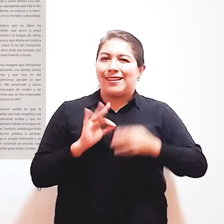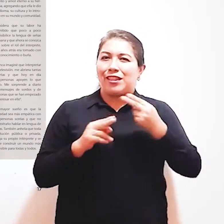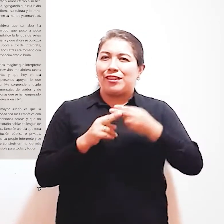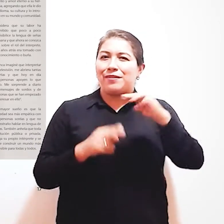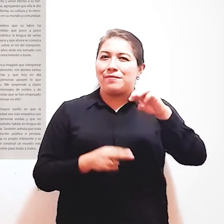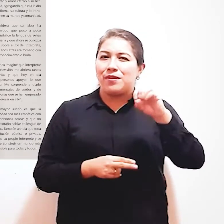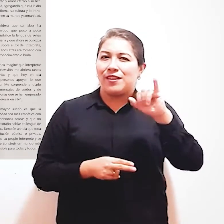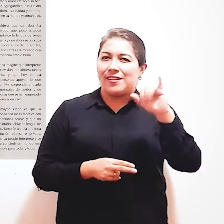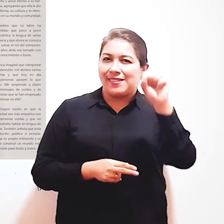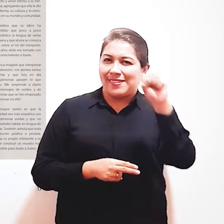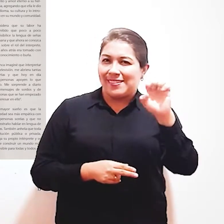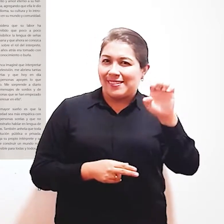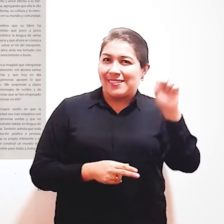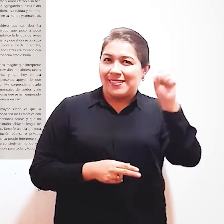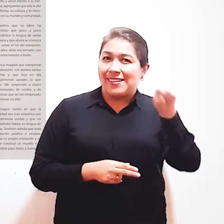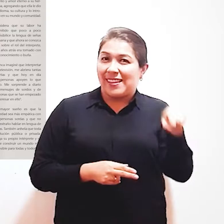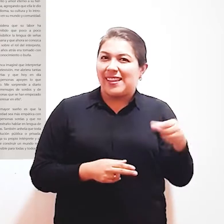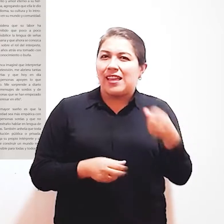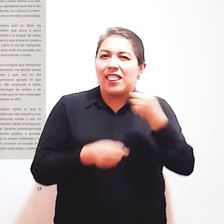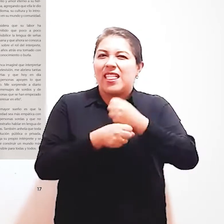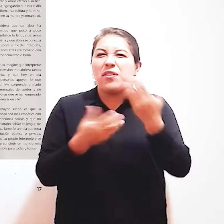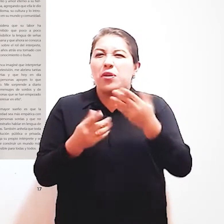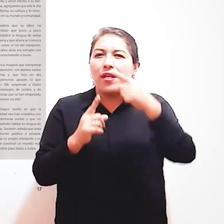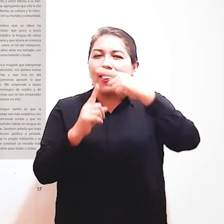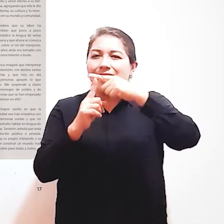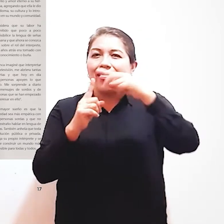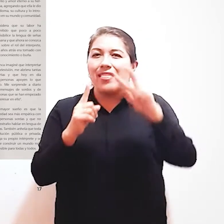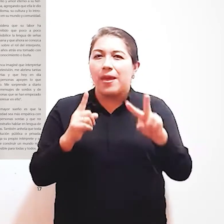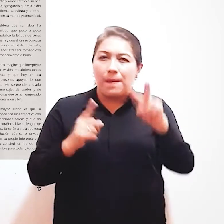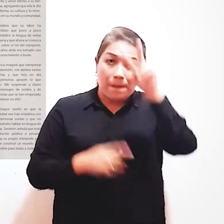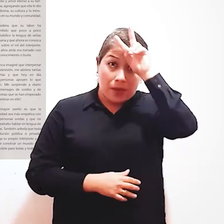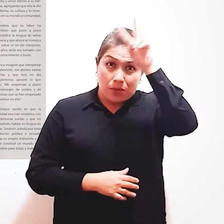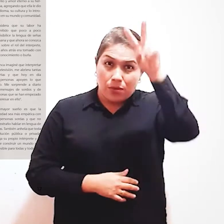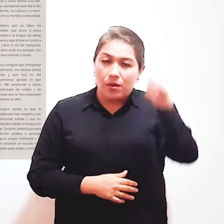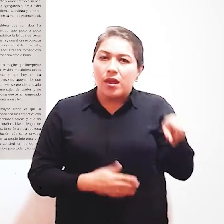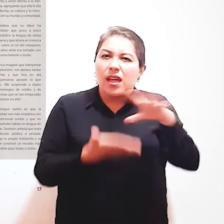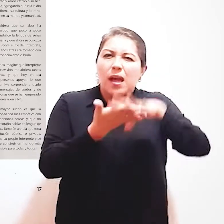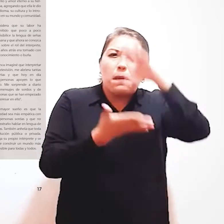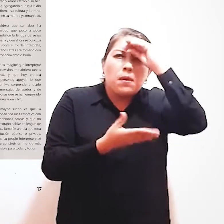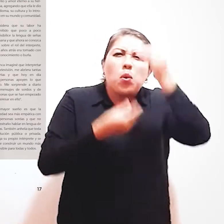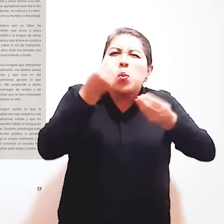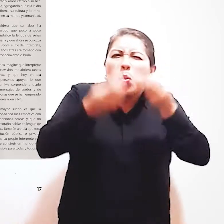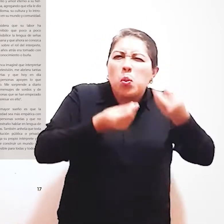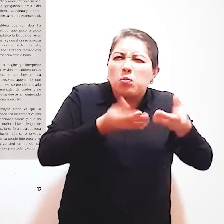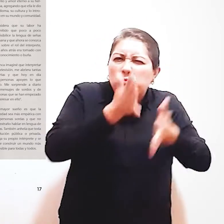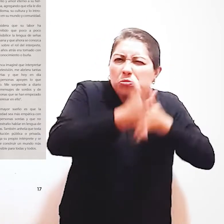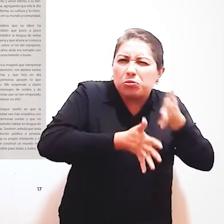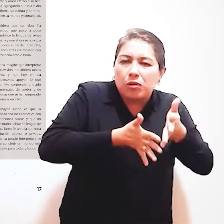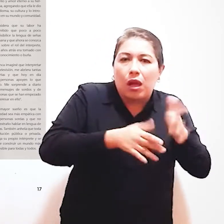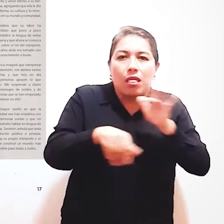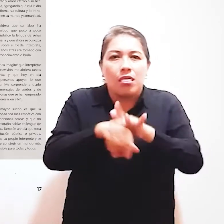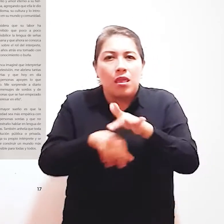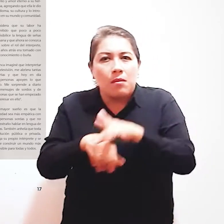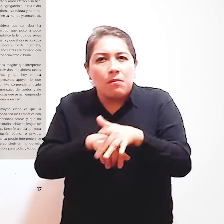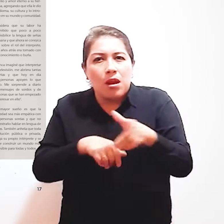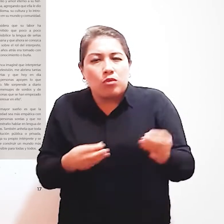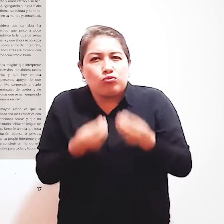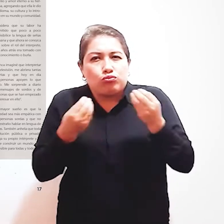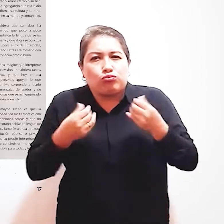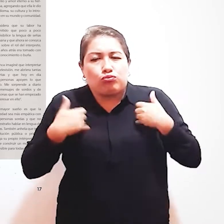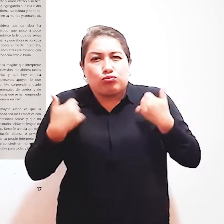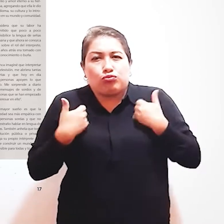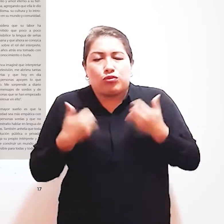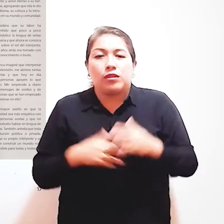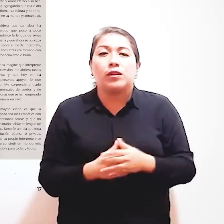Es un intérprete en lengua de señas peruana Y trabaja en TV Perú Él aprendió a comunicarse en señas A temprana